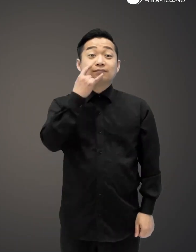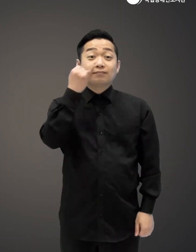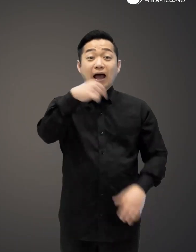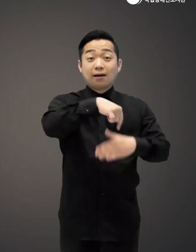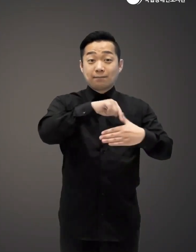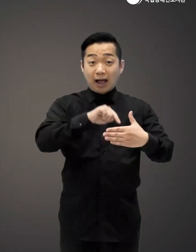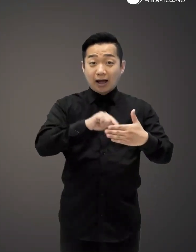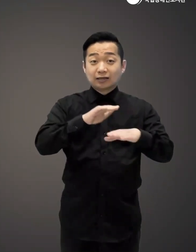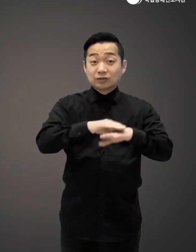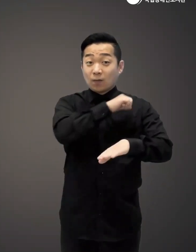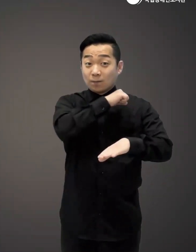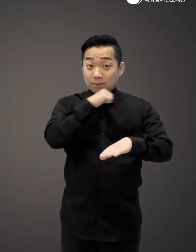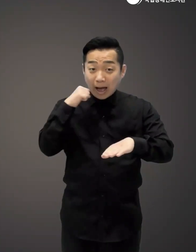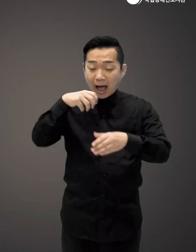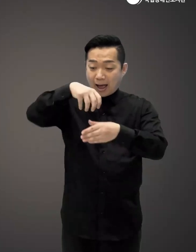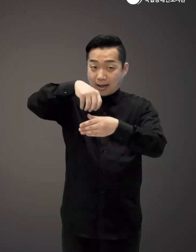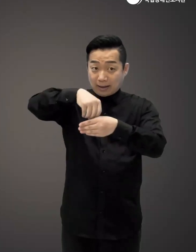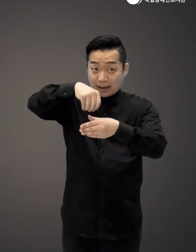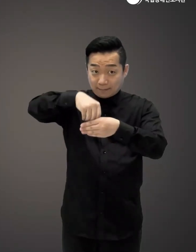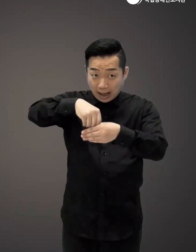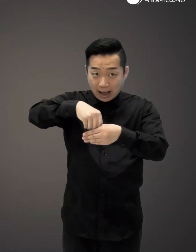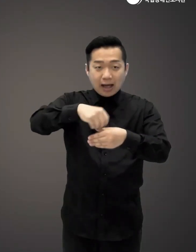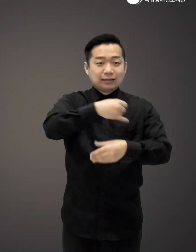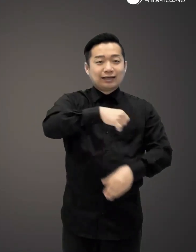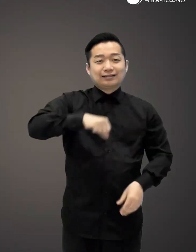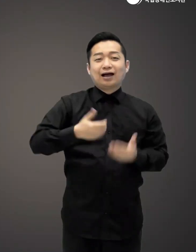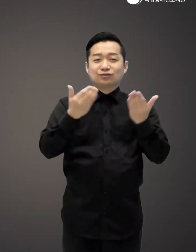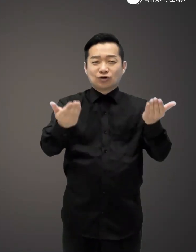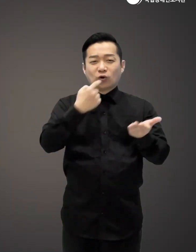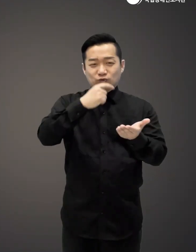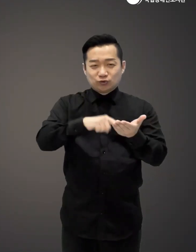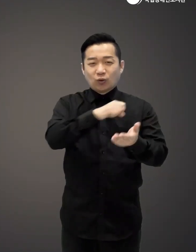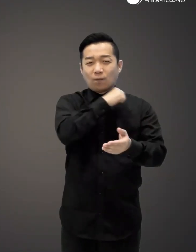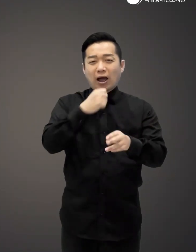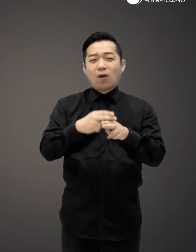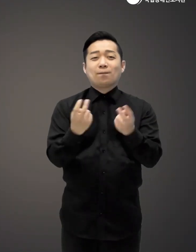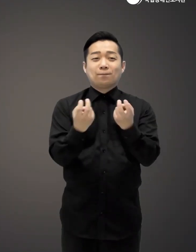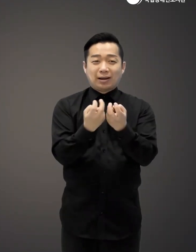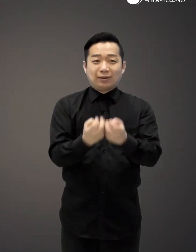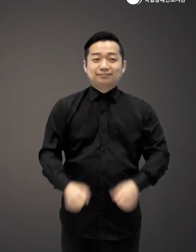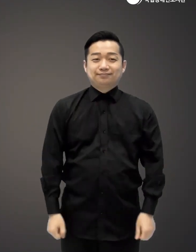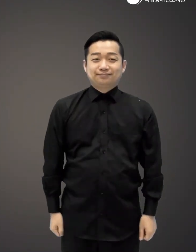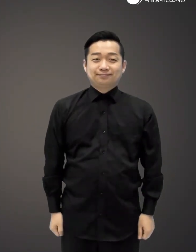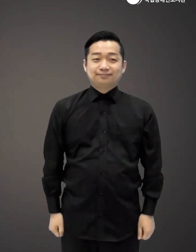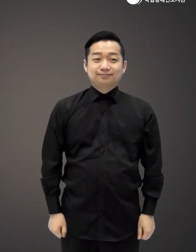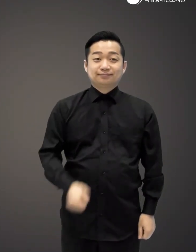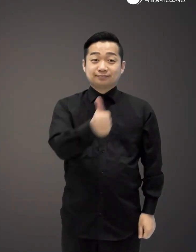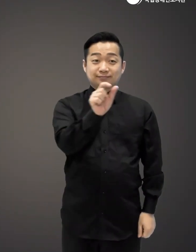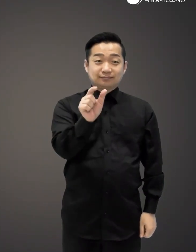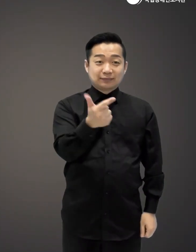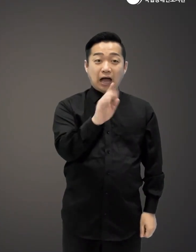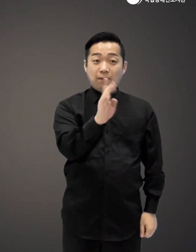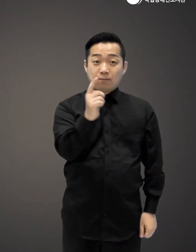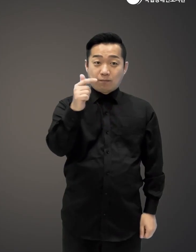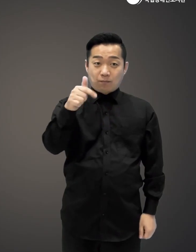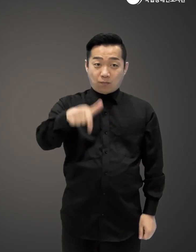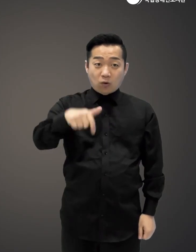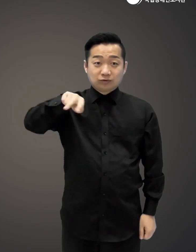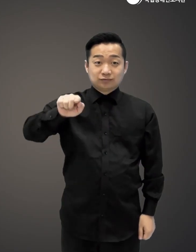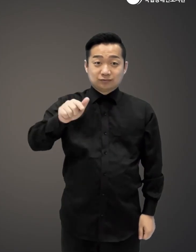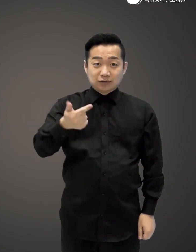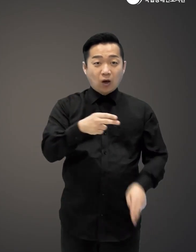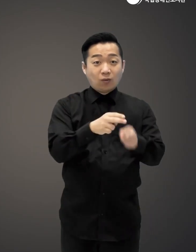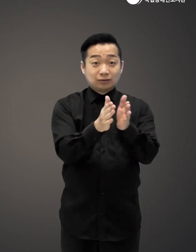엄마의 마음과 손맛을 가득 담아 딸과 아들에게 전해주는 쉽고 맛있는 레시피 책 한복선의